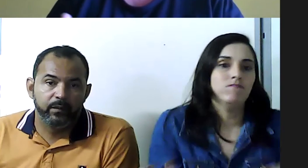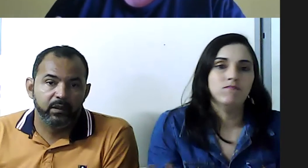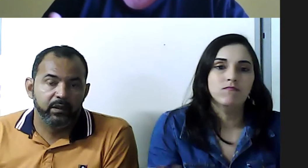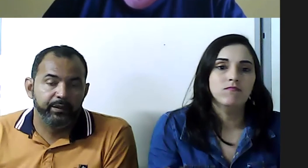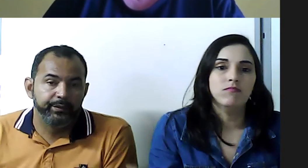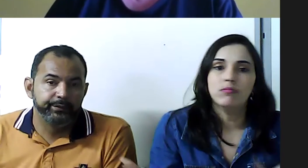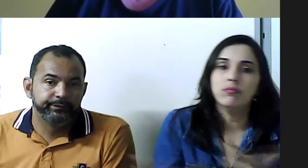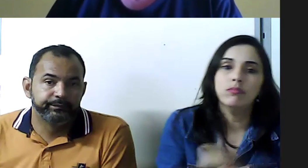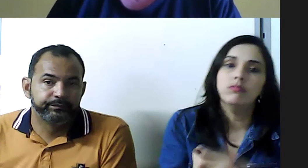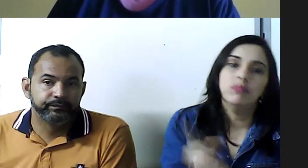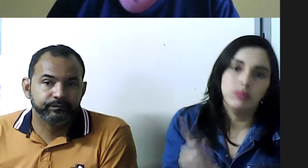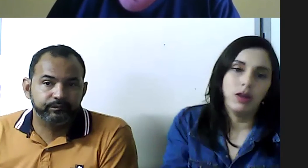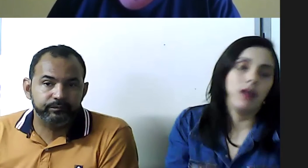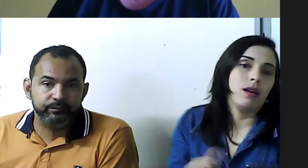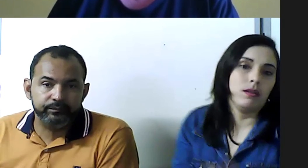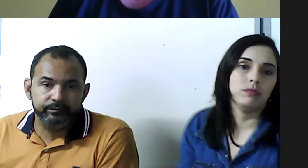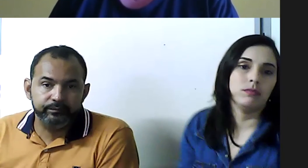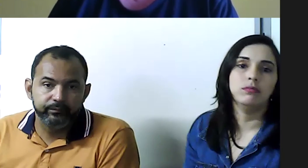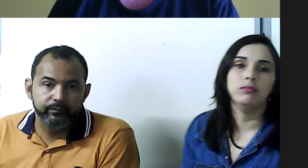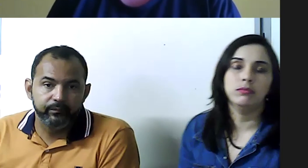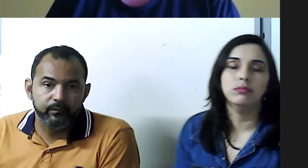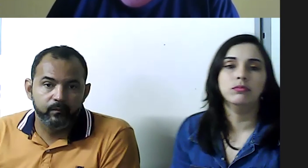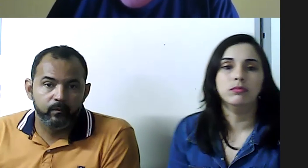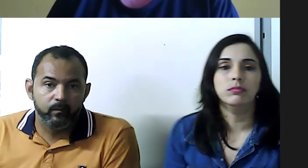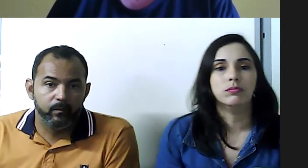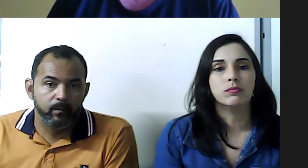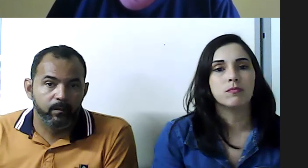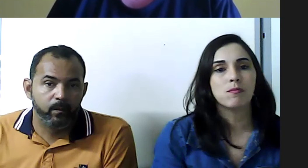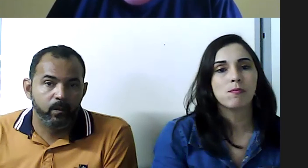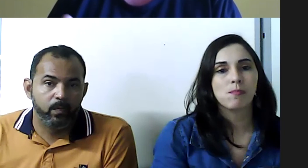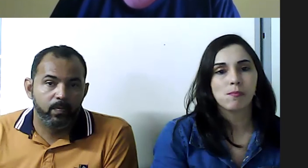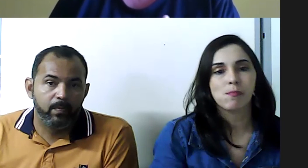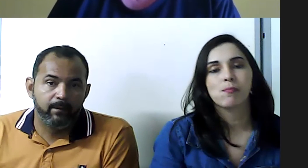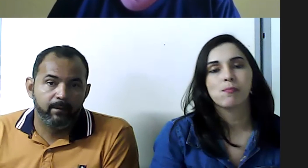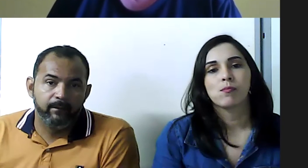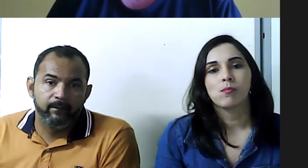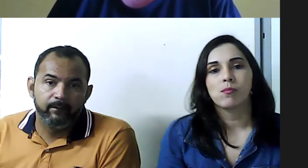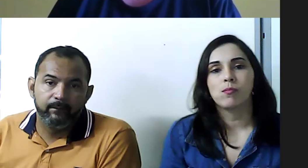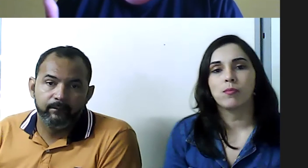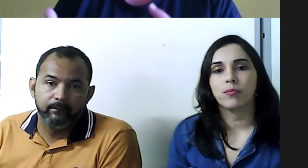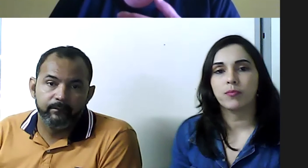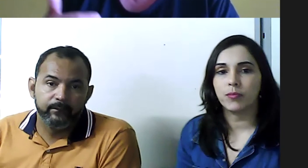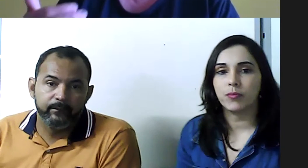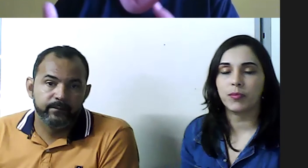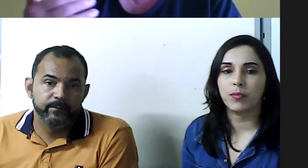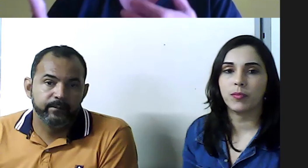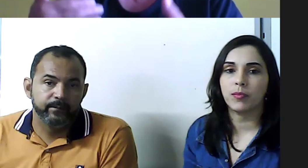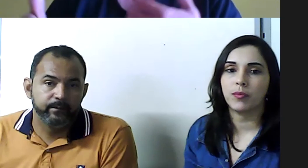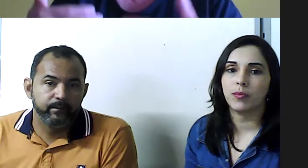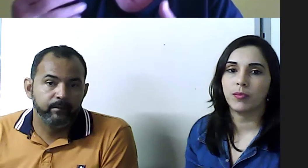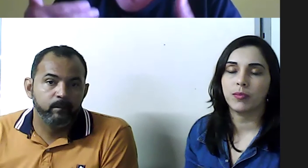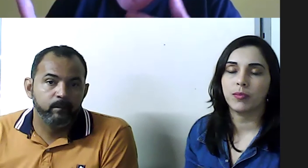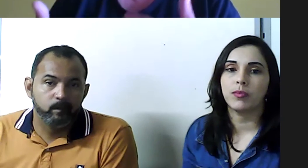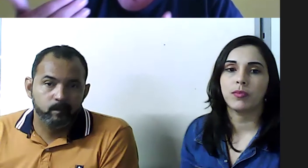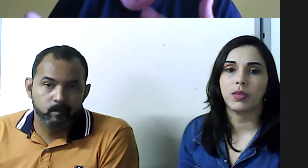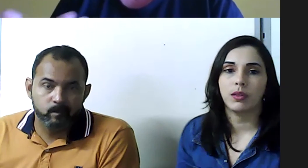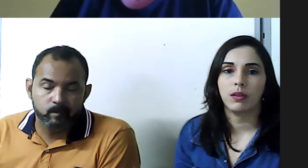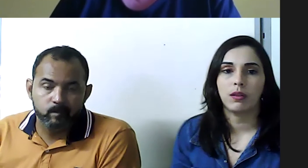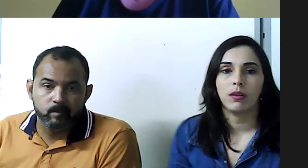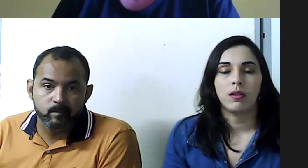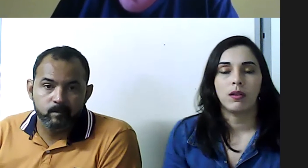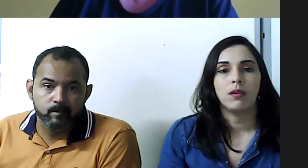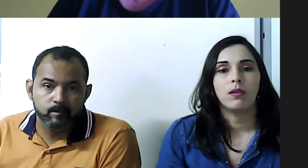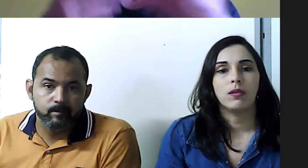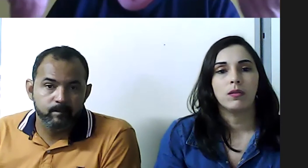Então, assim, quando as crianças já inserem no ensino fundamental a língua de sinais, isso vai ter uma qualidade na comunicação